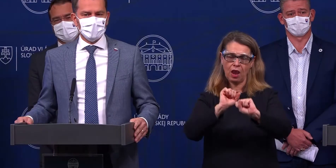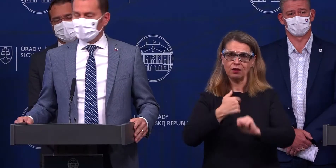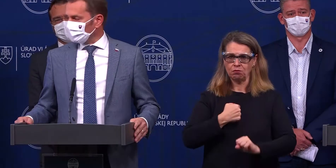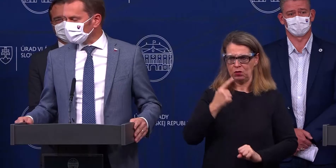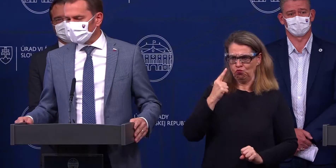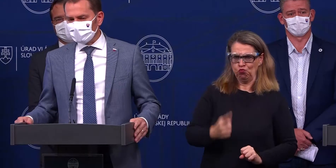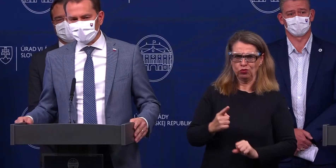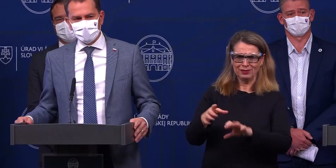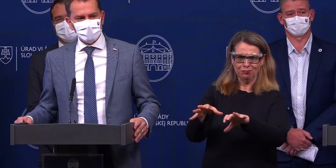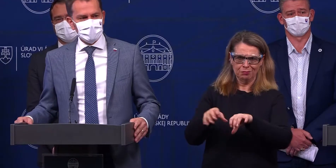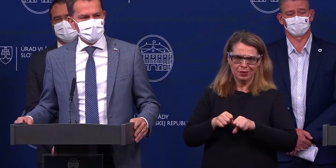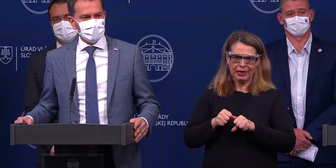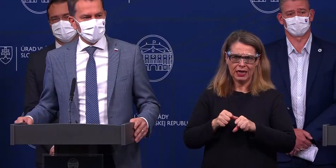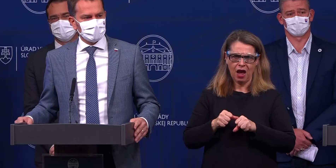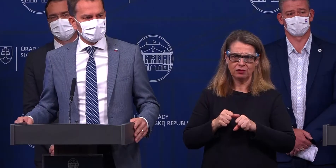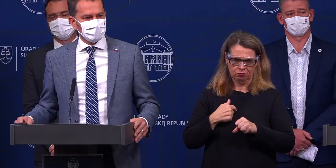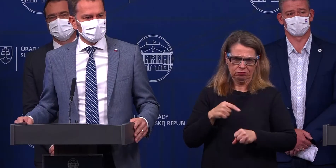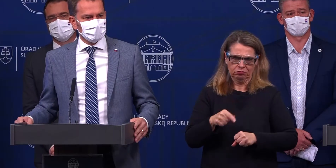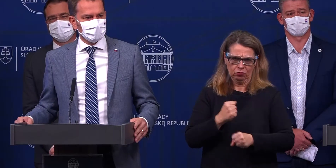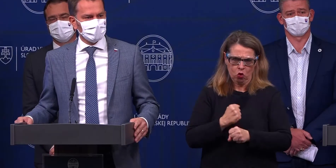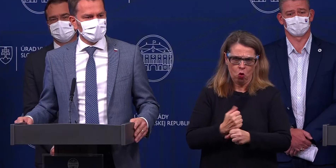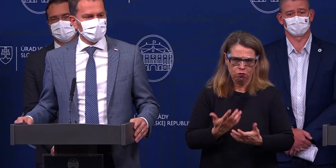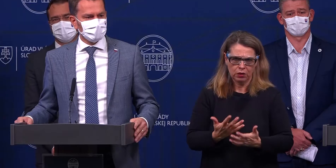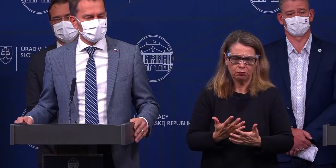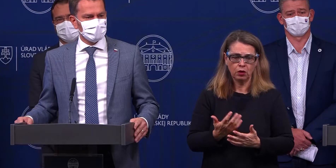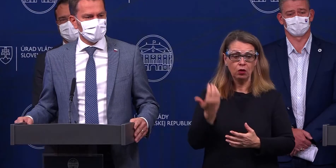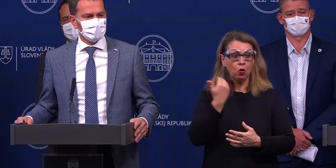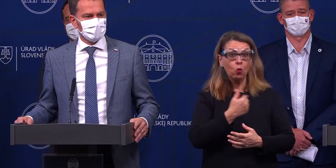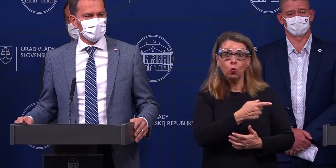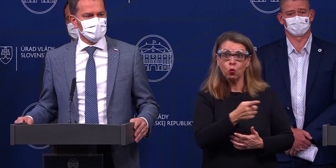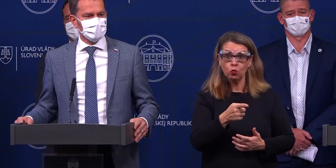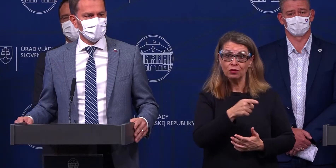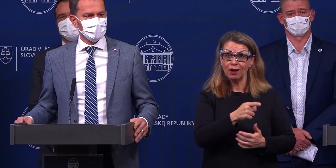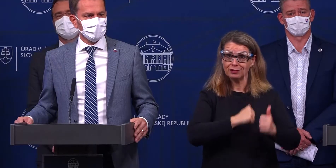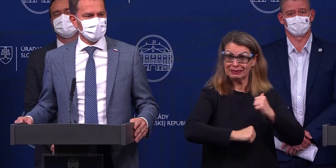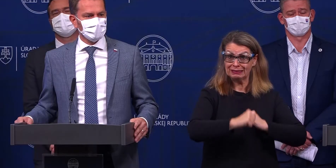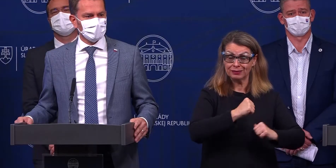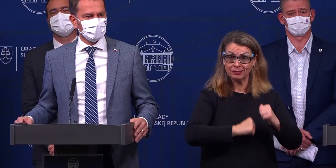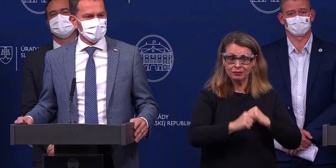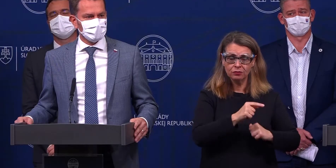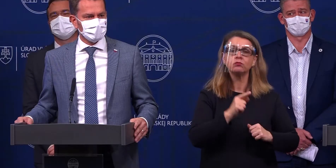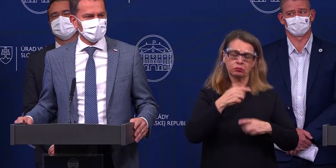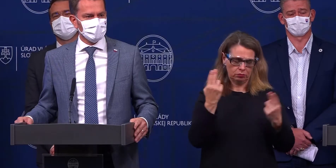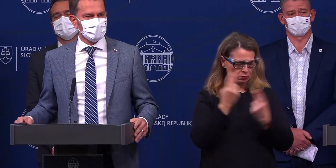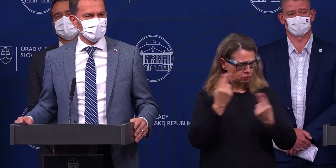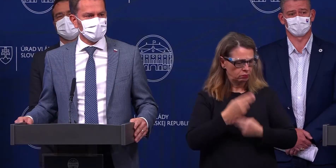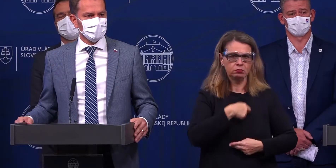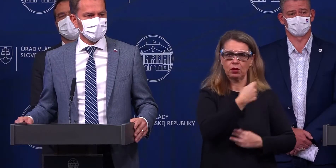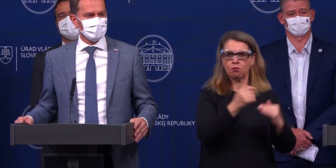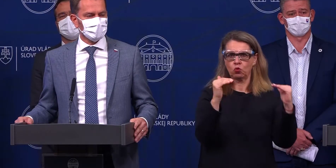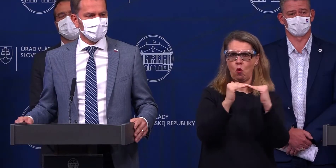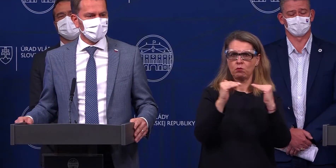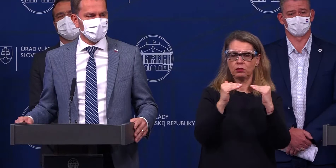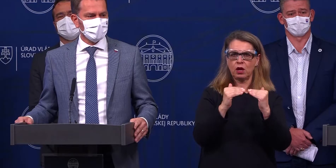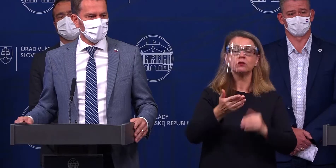a ich príjmeme, že ľudí, ktorí budú dotknutí týmito obmedzeniami, budeme kompenzovať. Kompenzovali sme